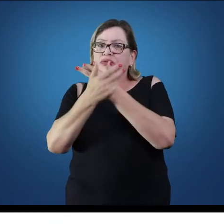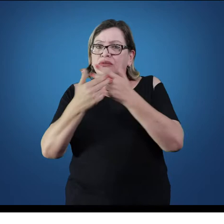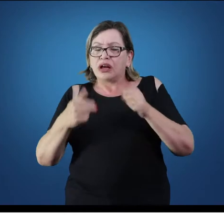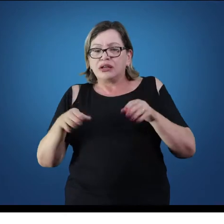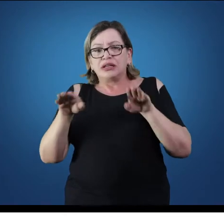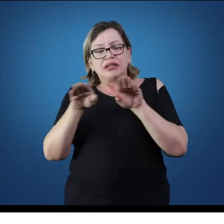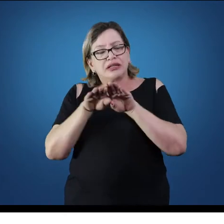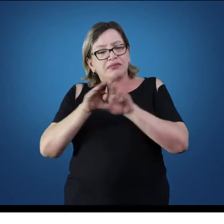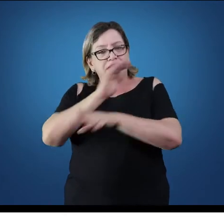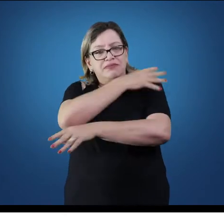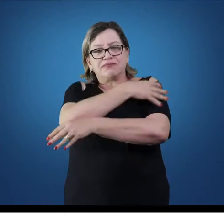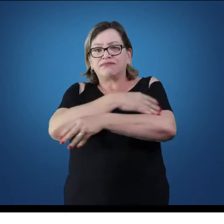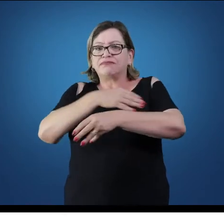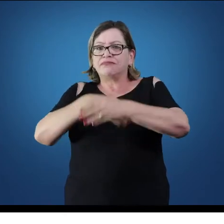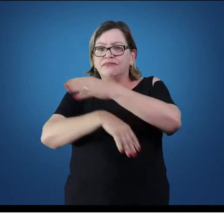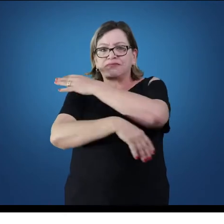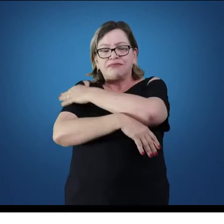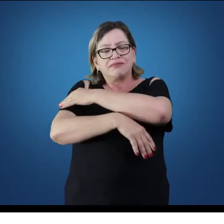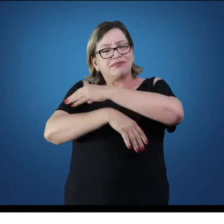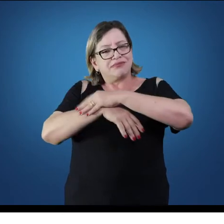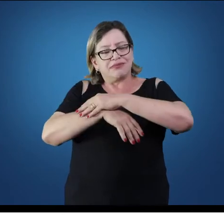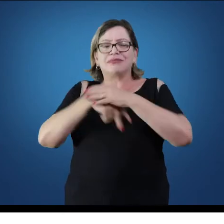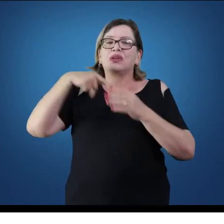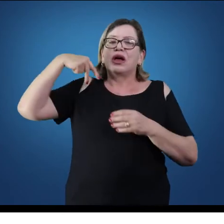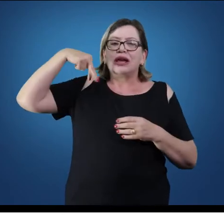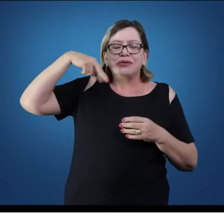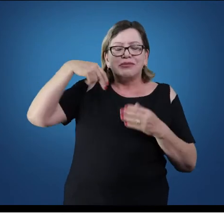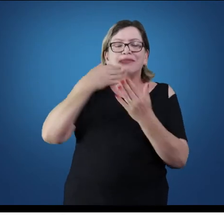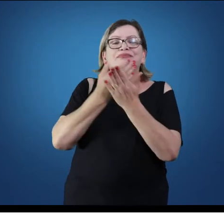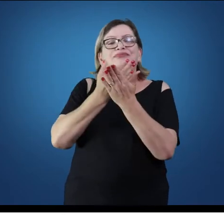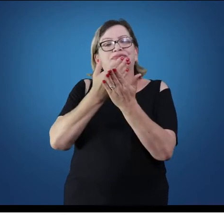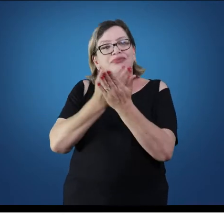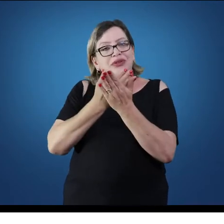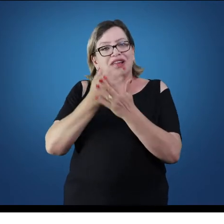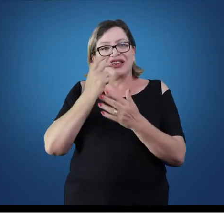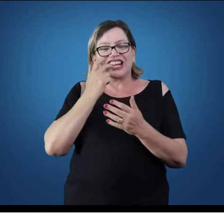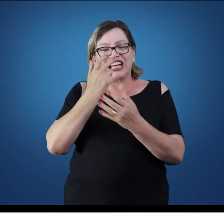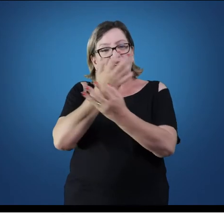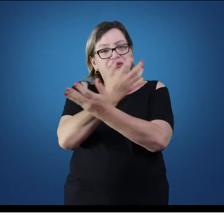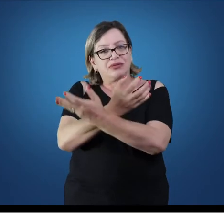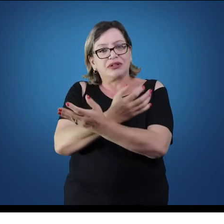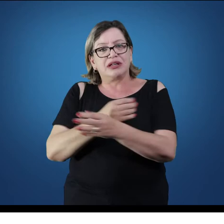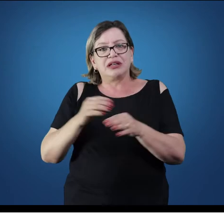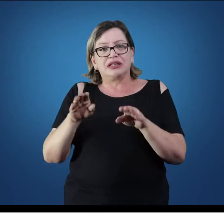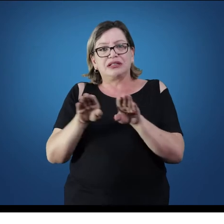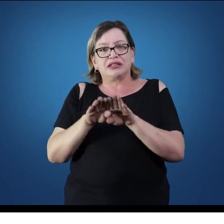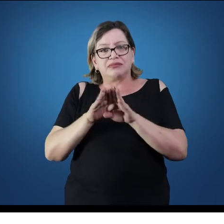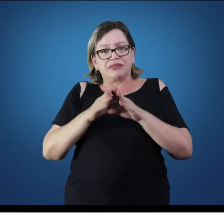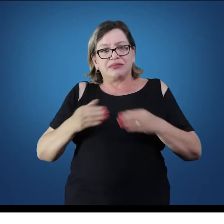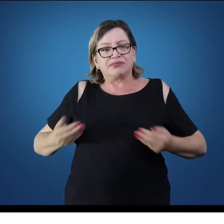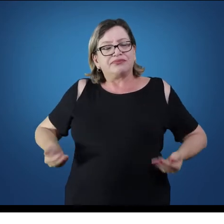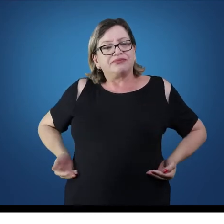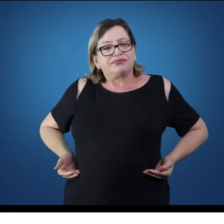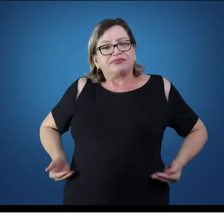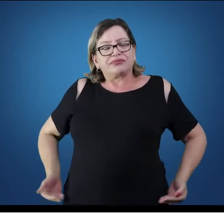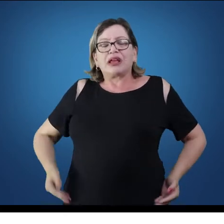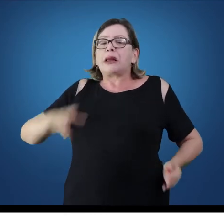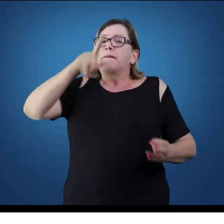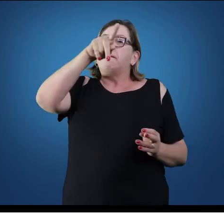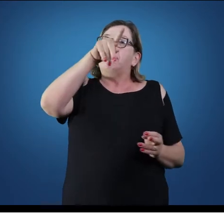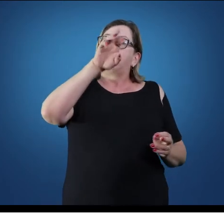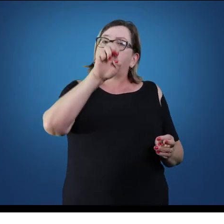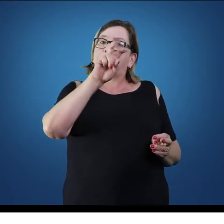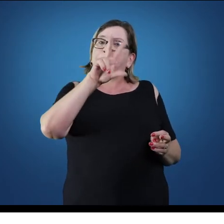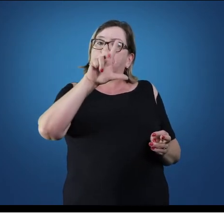membros livres, membros livres superior, membros livres inferior, os ossos da nossa cintura pélvica,